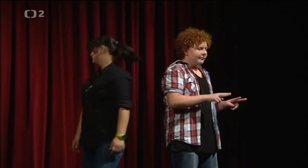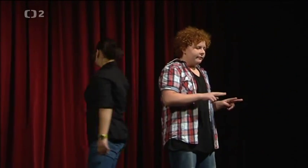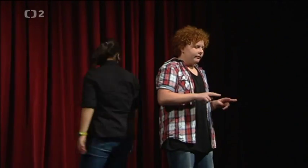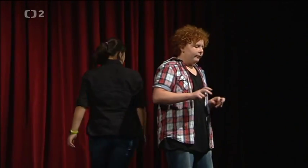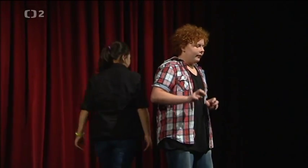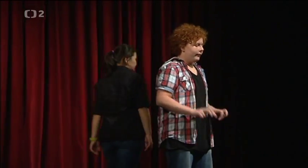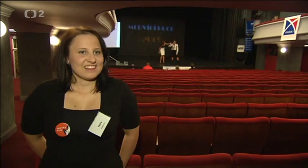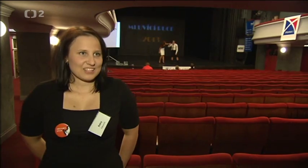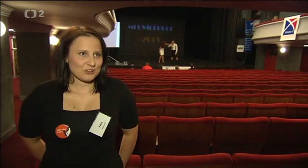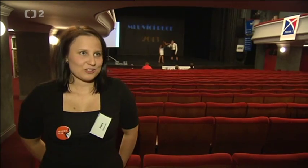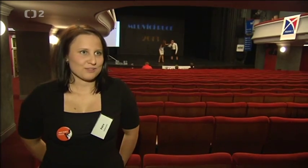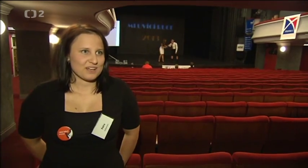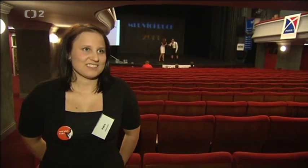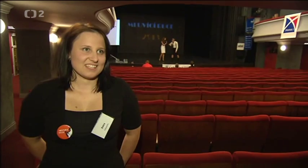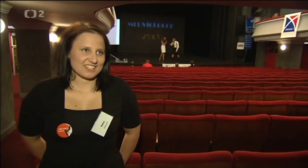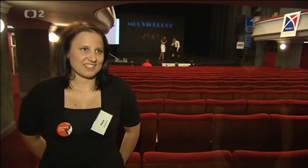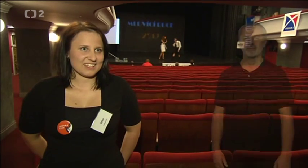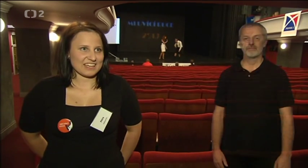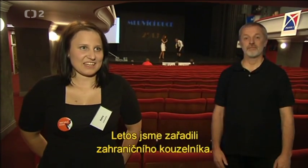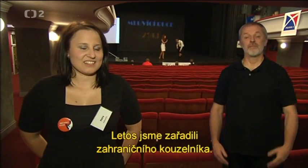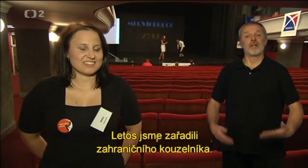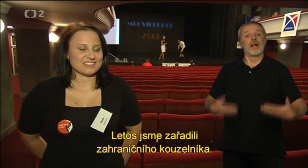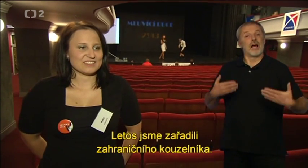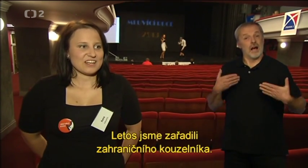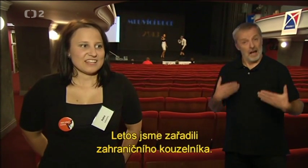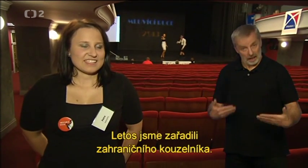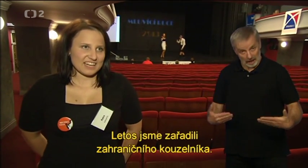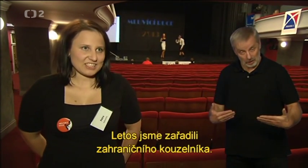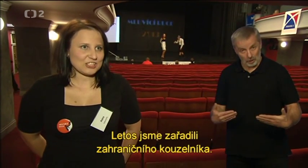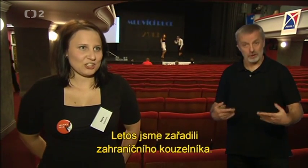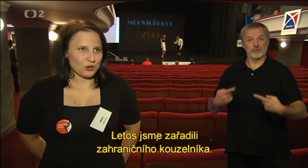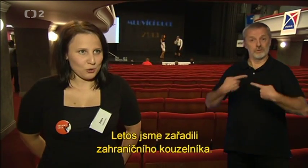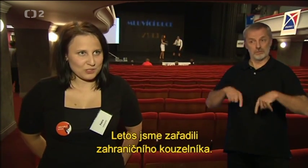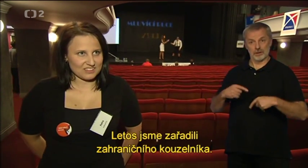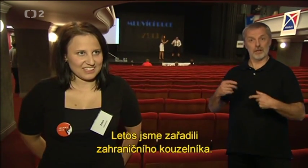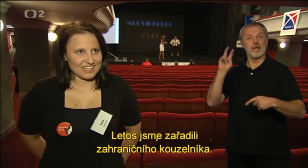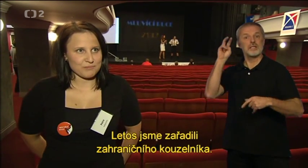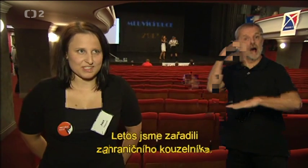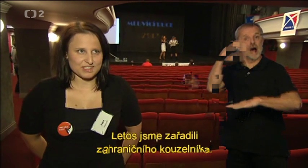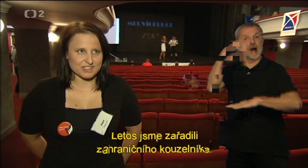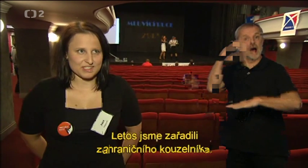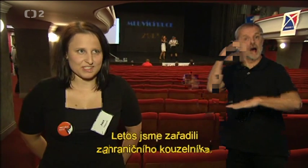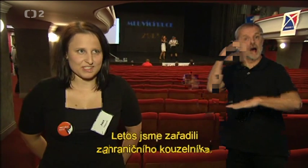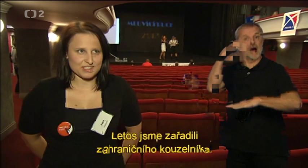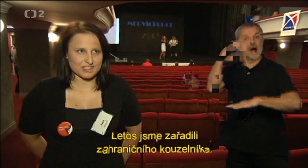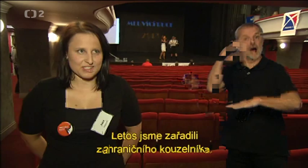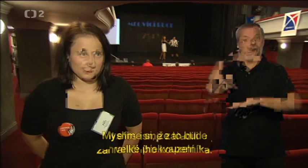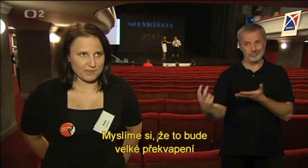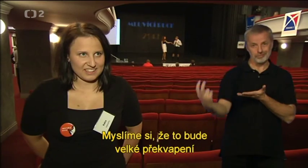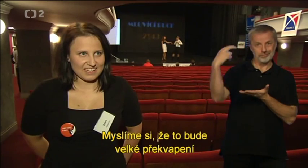Lito jsme zařadili zahraničního kouzelníka. Překvapení